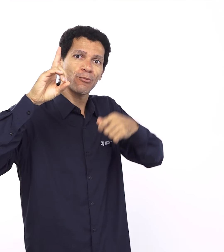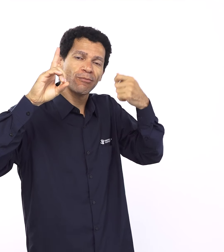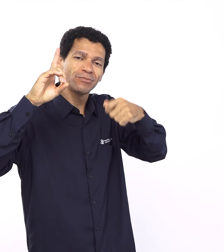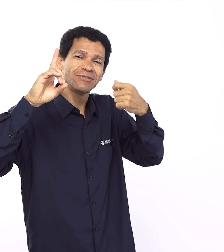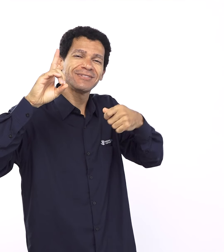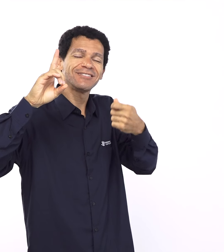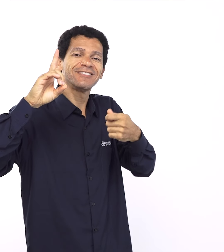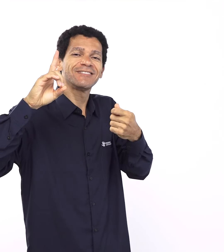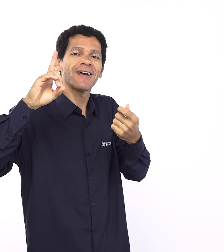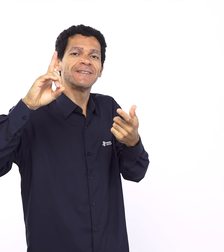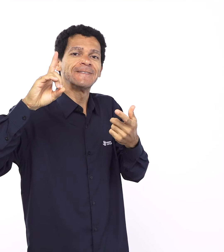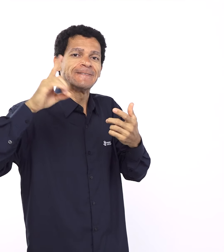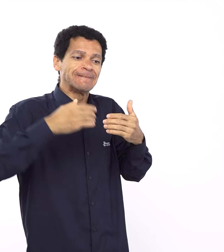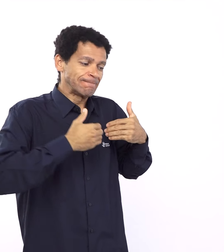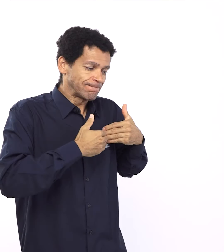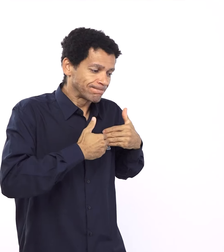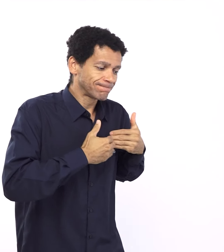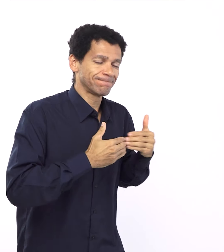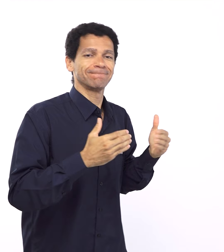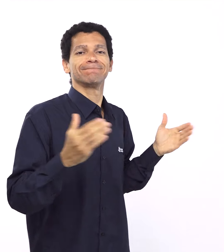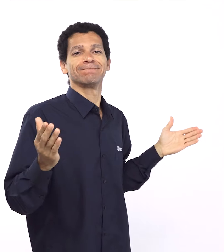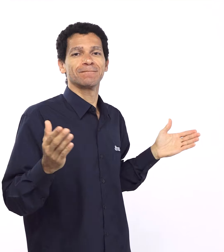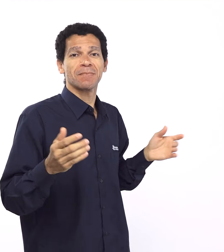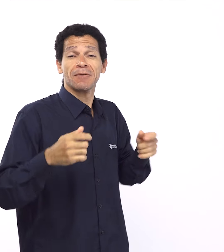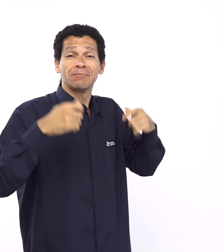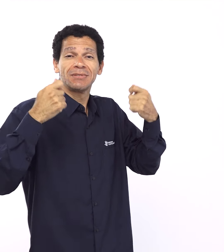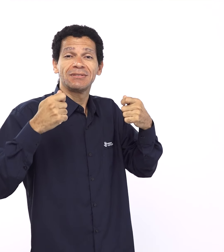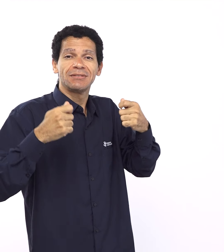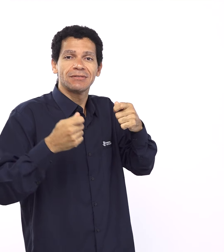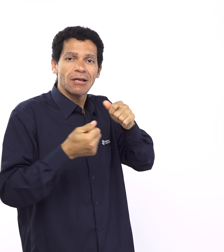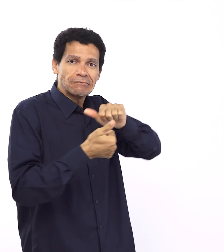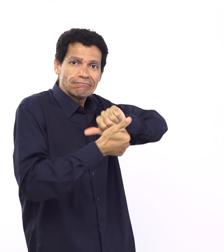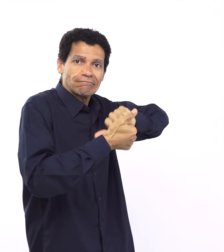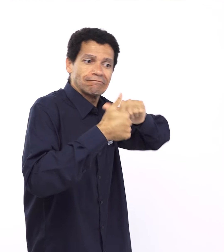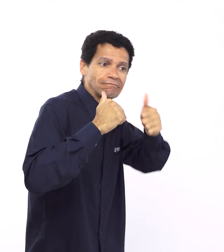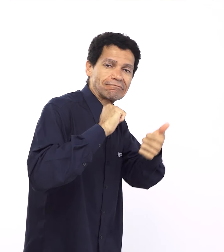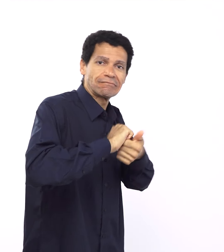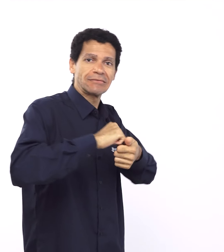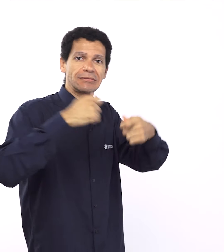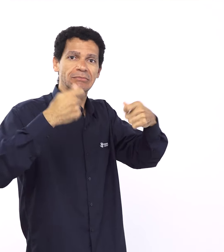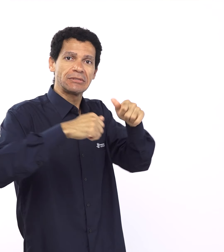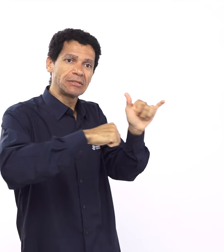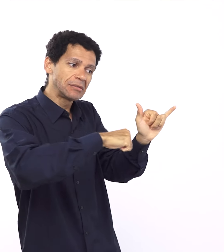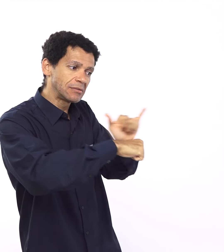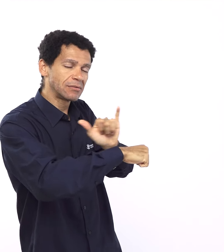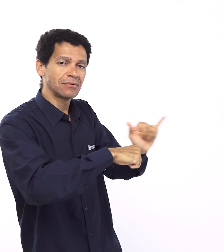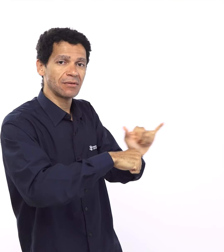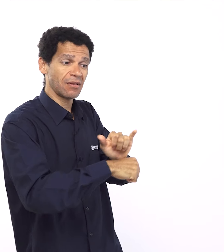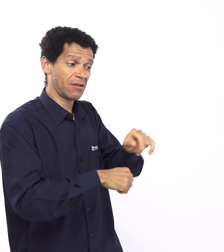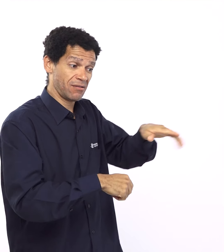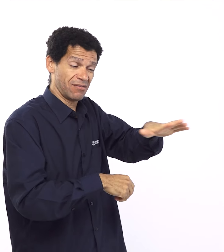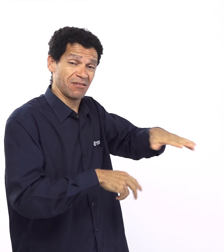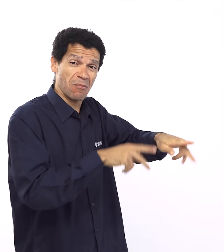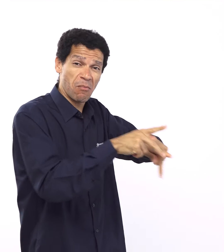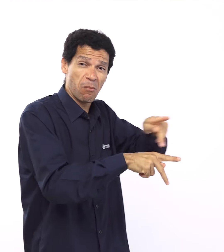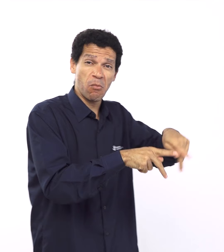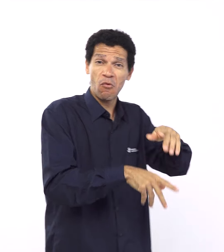acompanhasse por todos os momentos, né? Se ele não guiasse a nossa história e não agisse no tempo e no espaço, né?